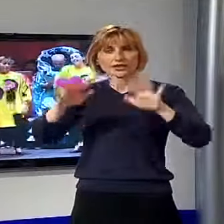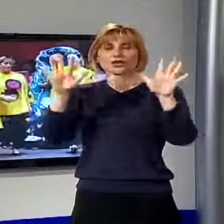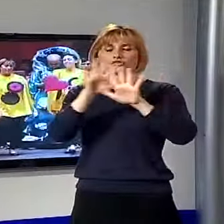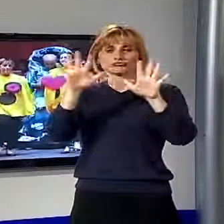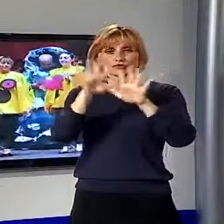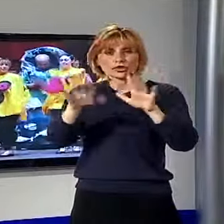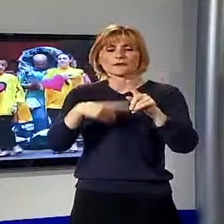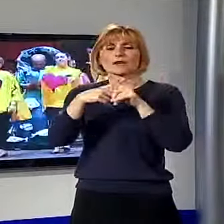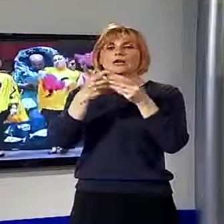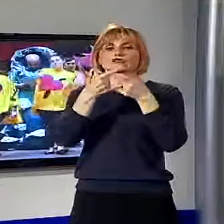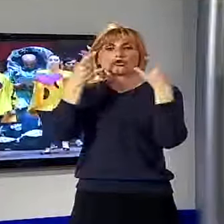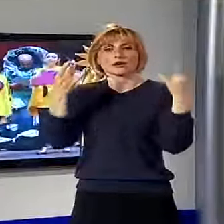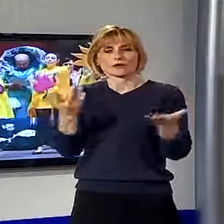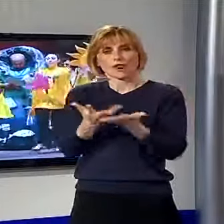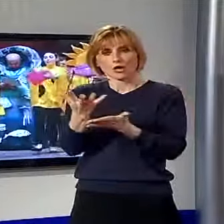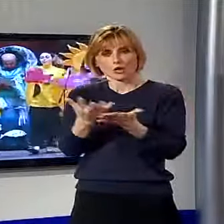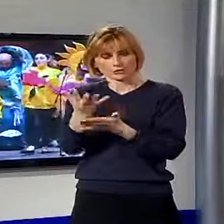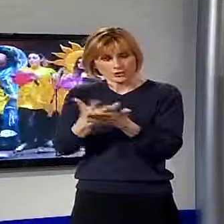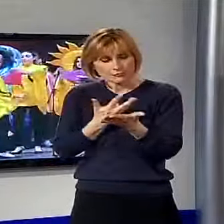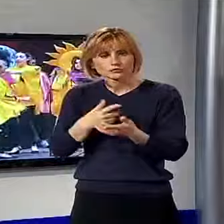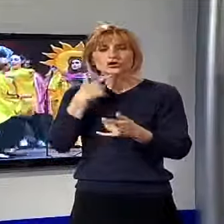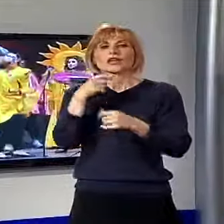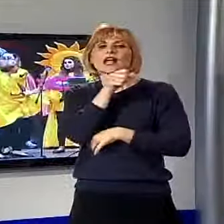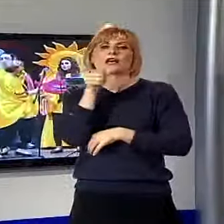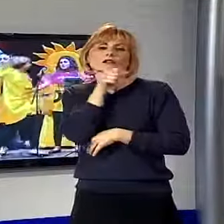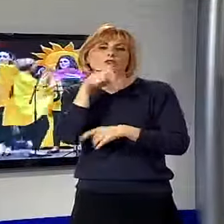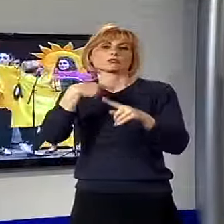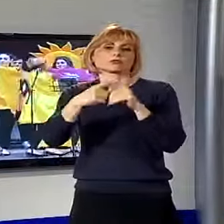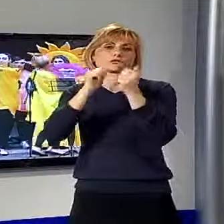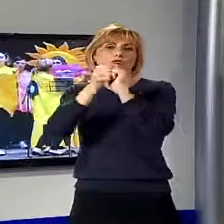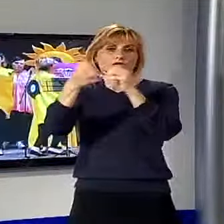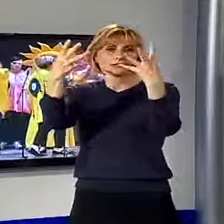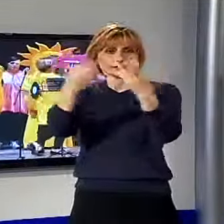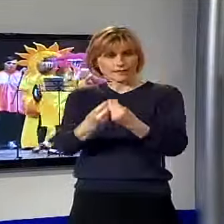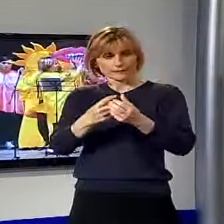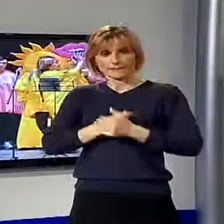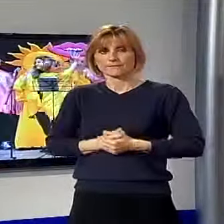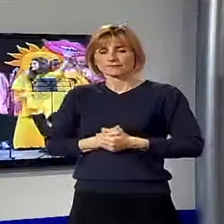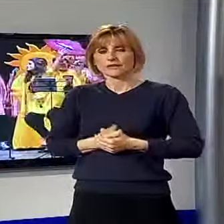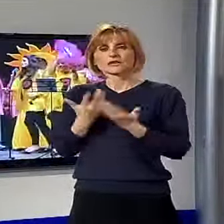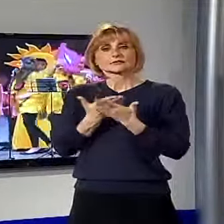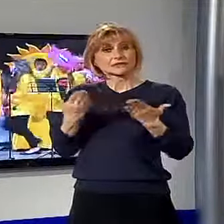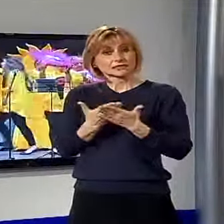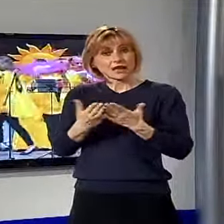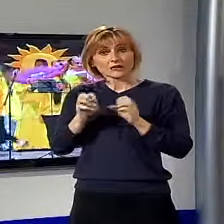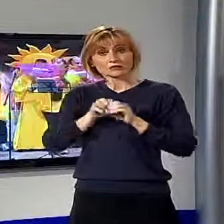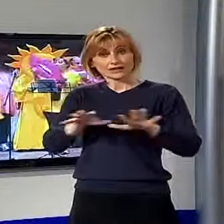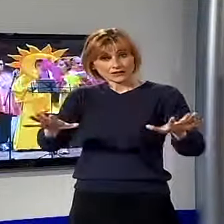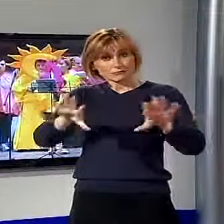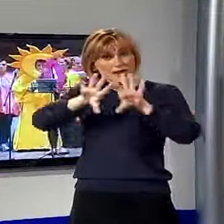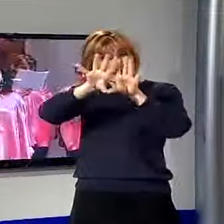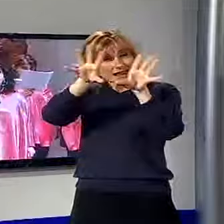redazione del giornalino Raccontiamoci, il karaoke e lo sport insieme. Lo spettacolo della FASM sarà trasmesso